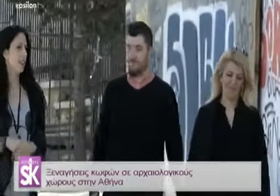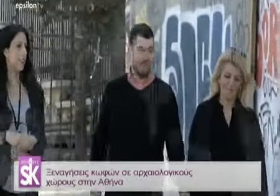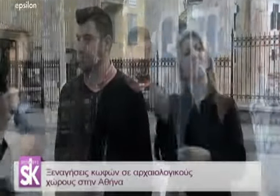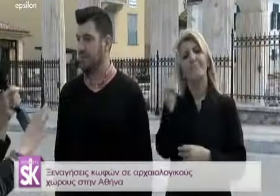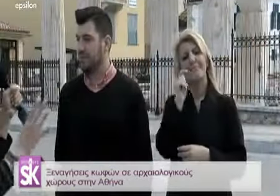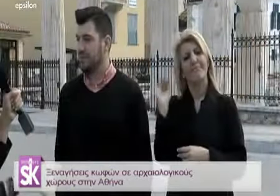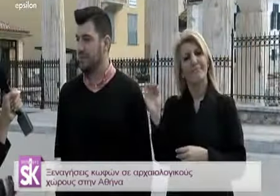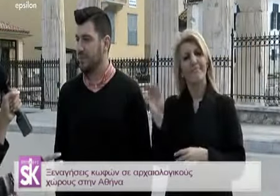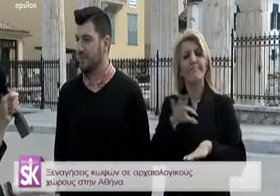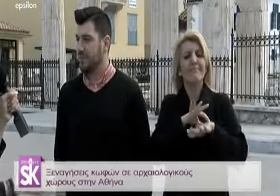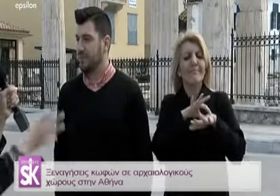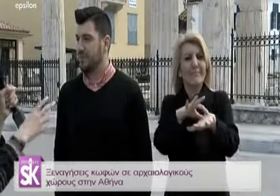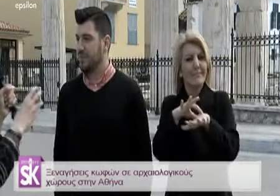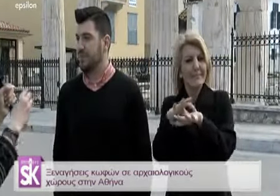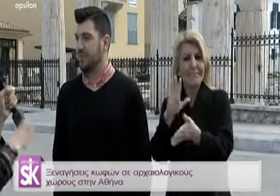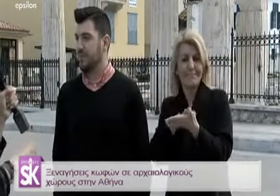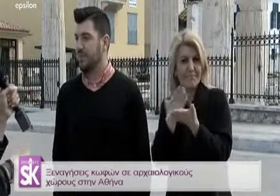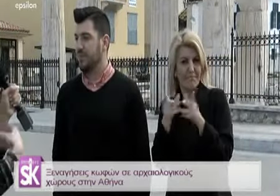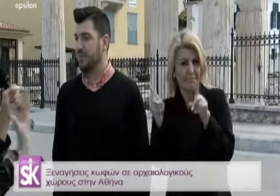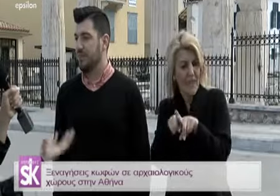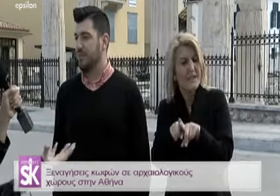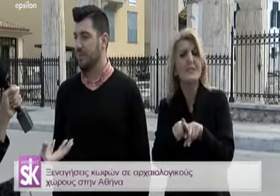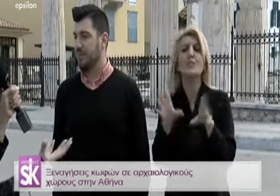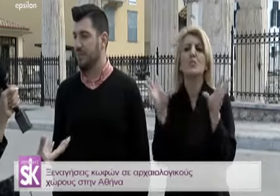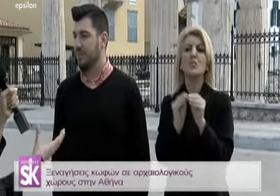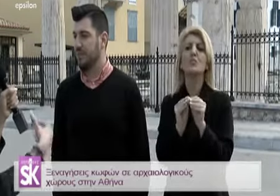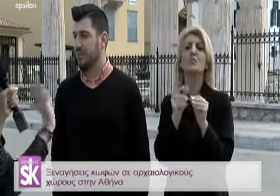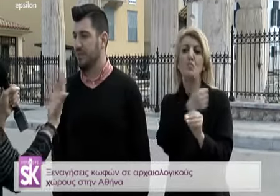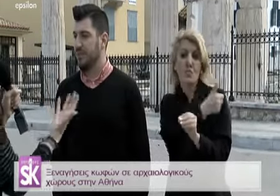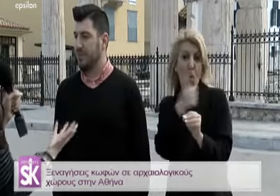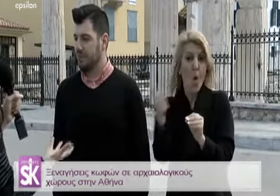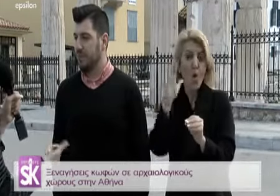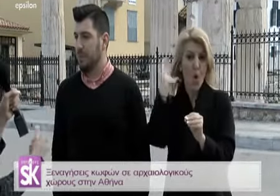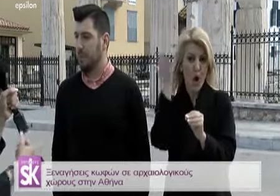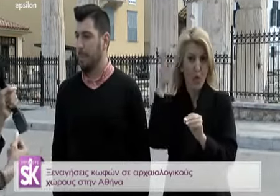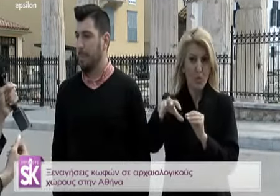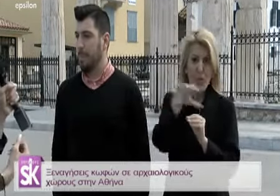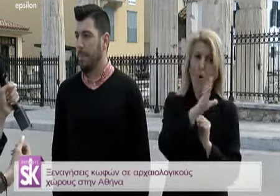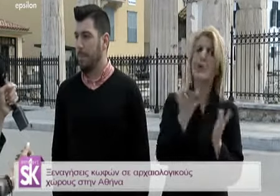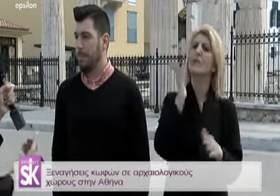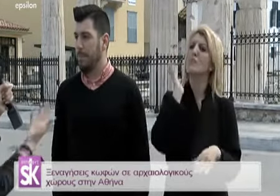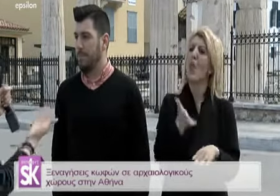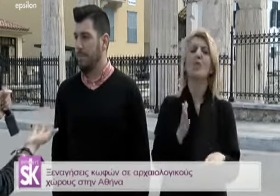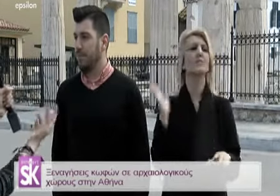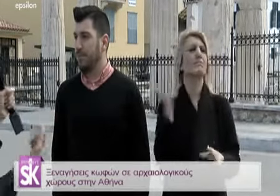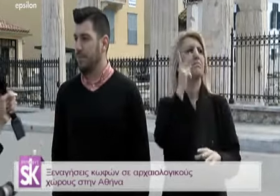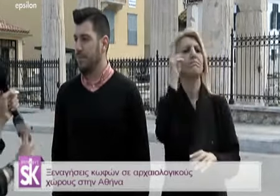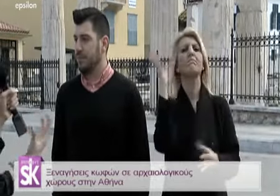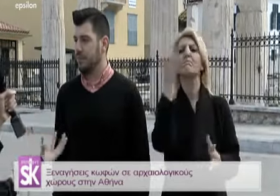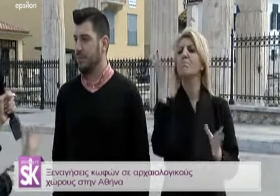Οι ξεναγήσεις αφορούν μόνο στους αρχαιολογικούς χώρους ή μπορεί κάποιος να πάει σε μια εκθήση ζωγραφικής ή ας πούμε